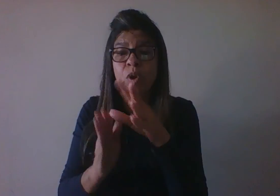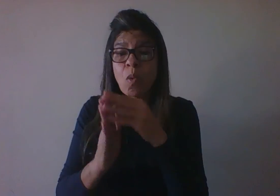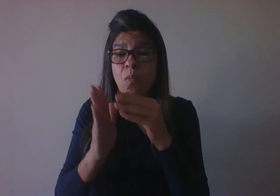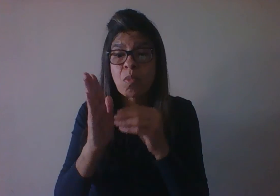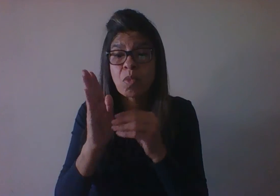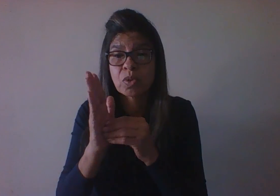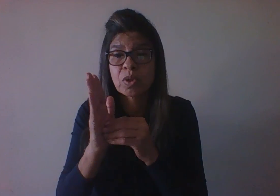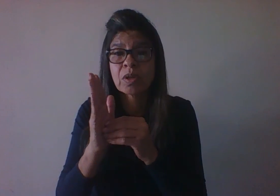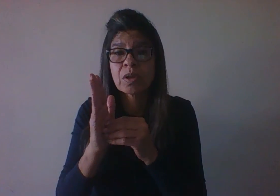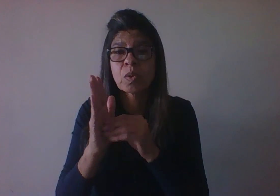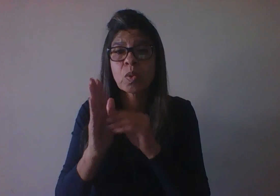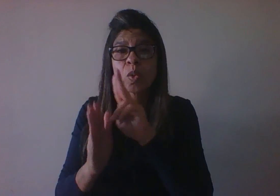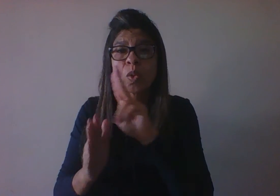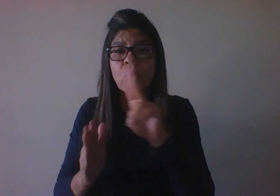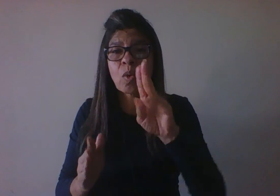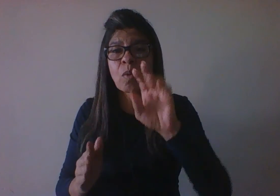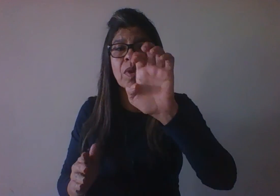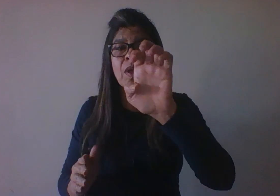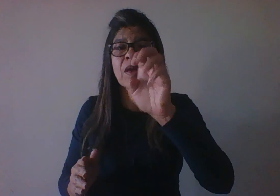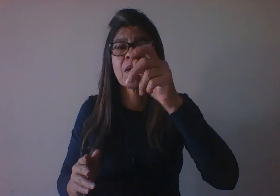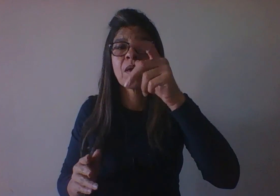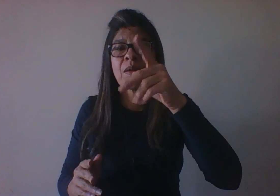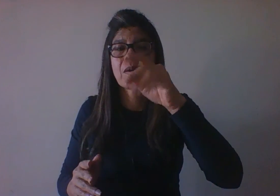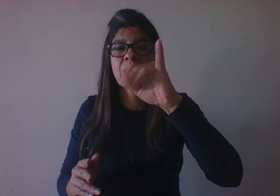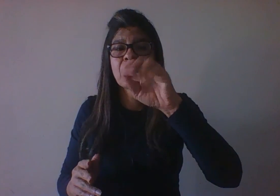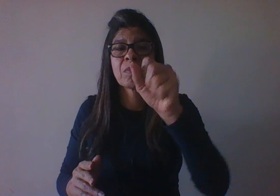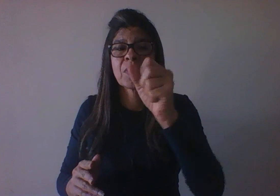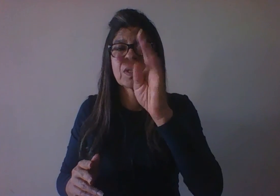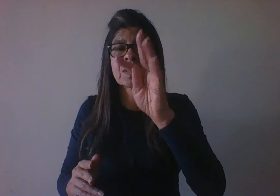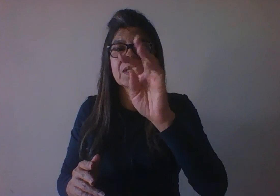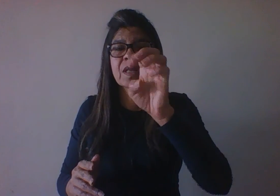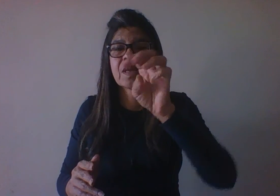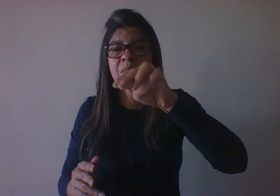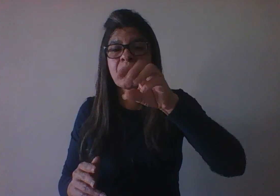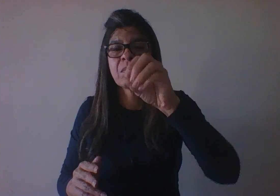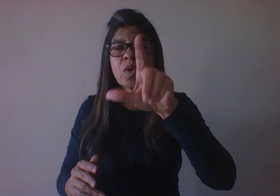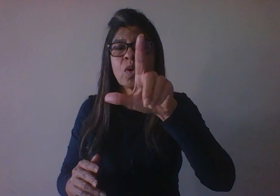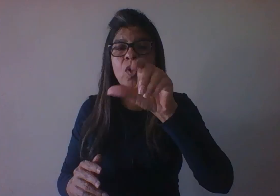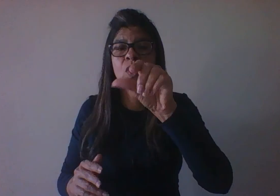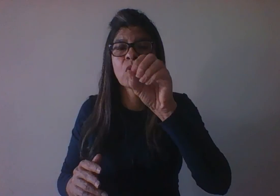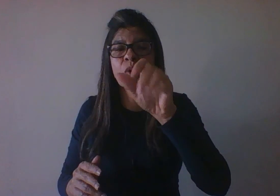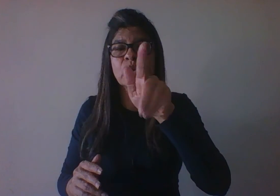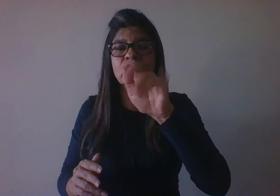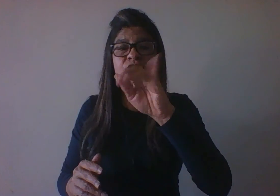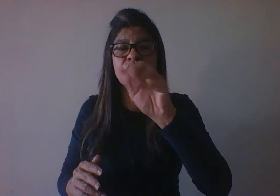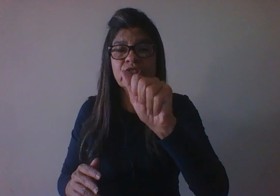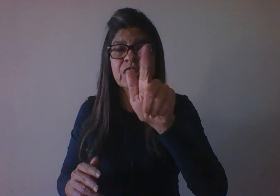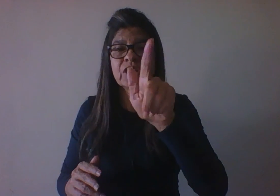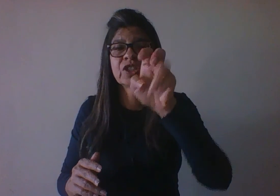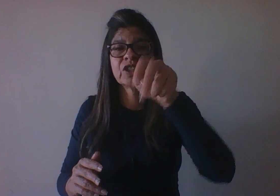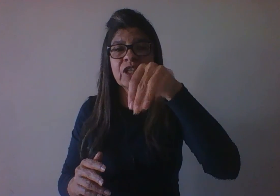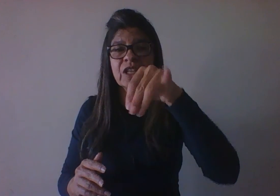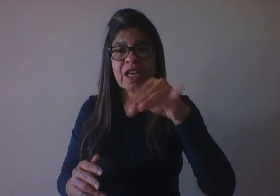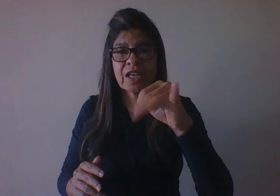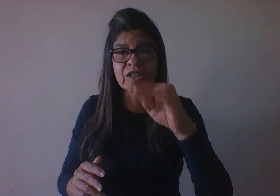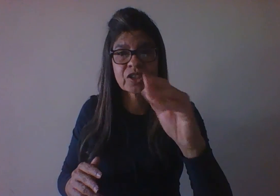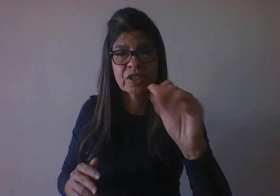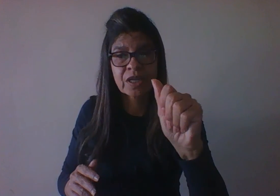genética e que assume ou que acredita nas mudanças evolutivas como caráter universal da